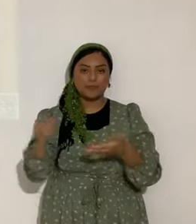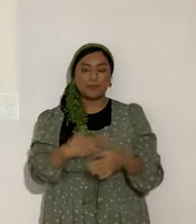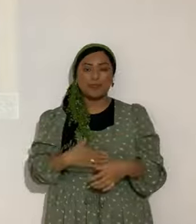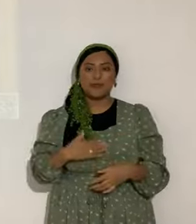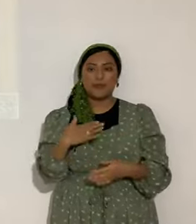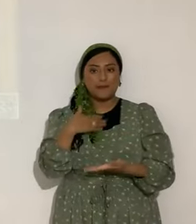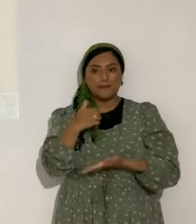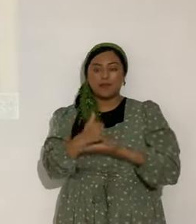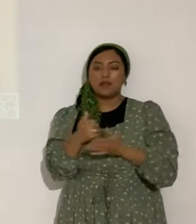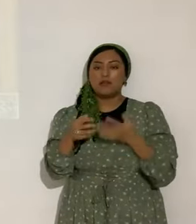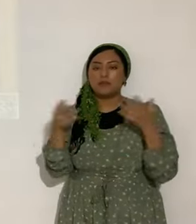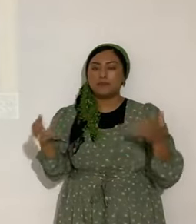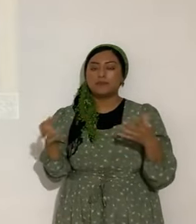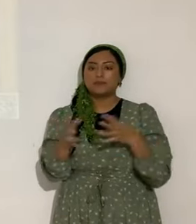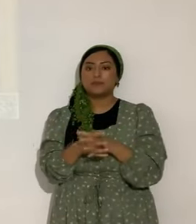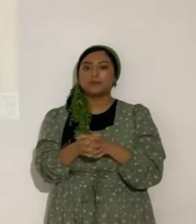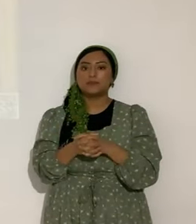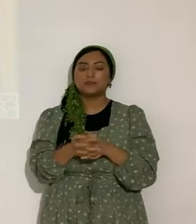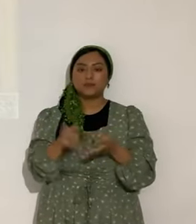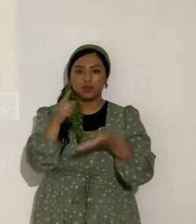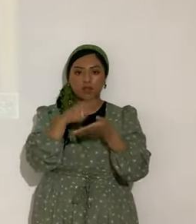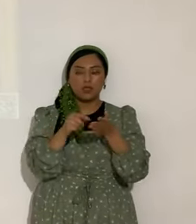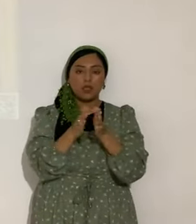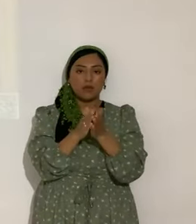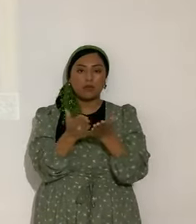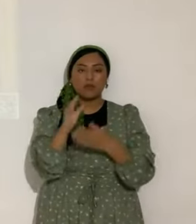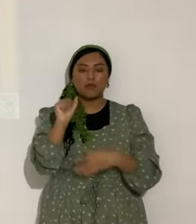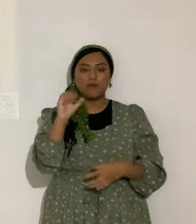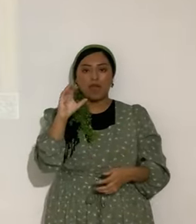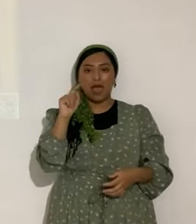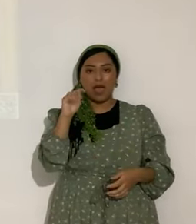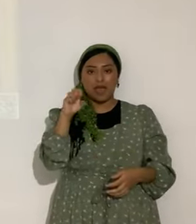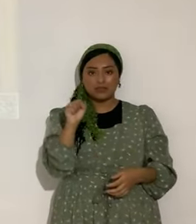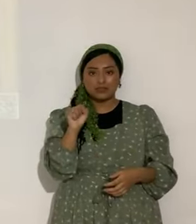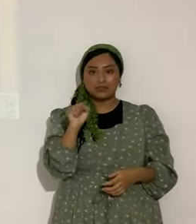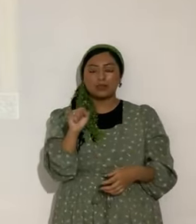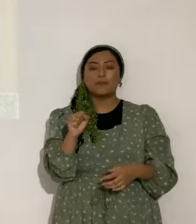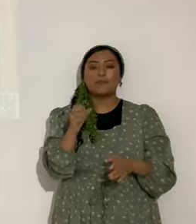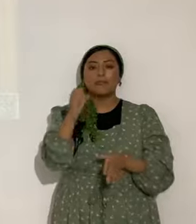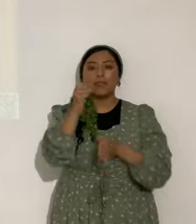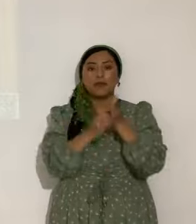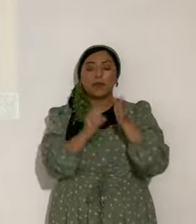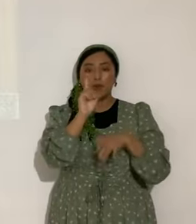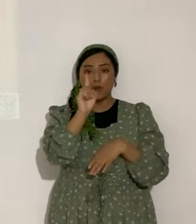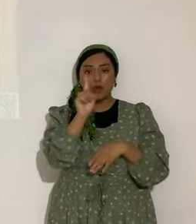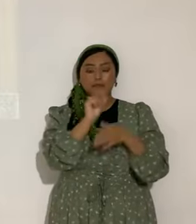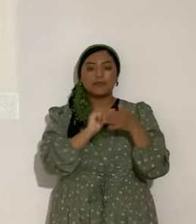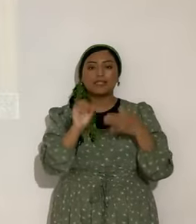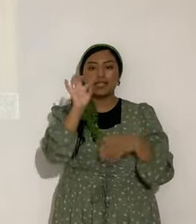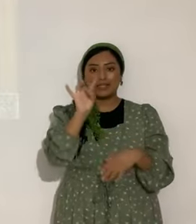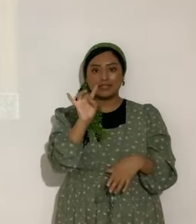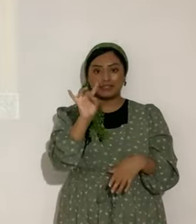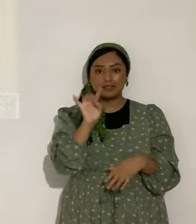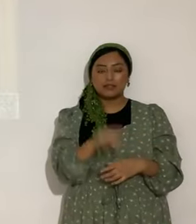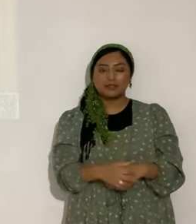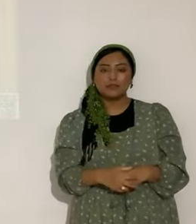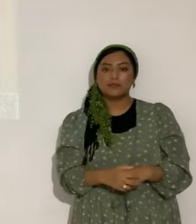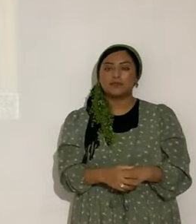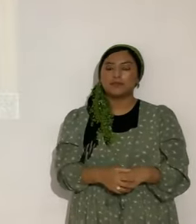servido muchísimo. Vamos al libro de los hechos, por favor. En el capítulo 1 y en el verso 8. Aquí